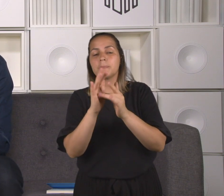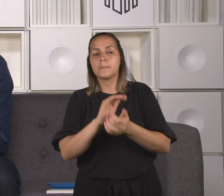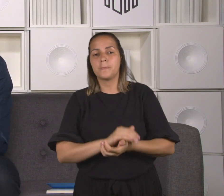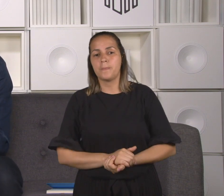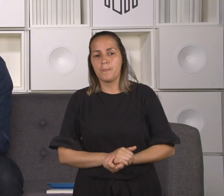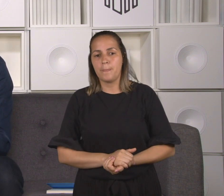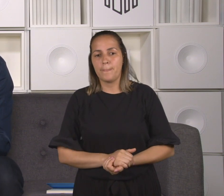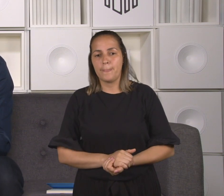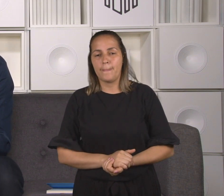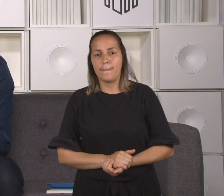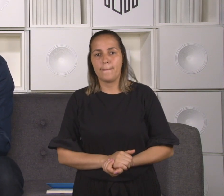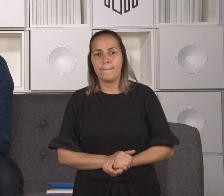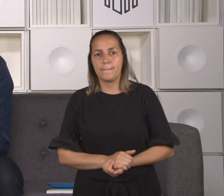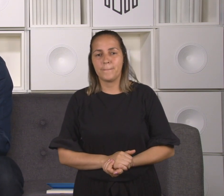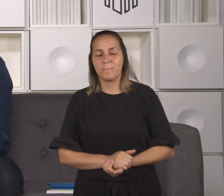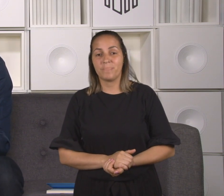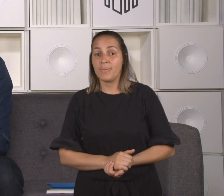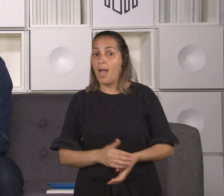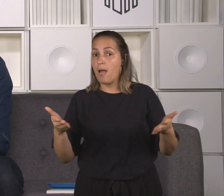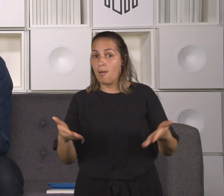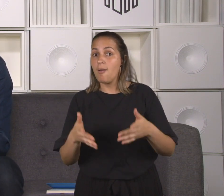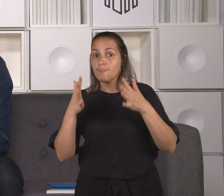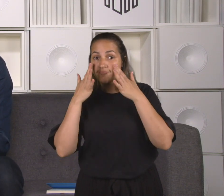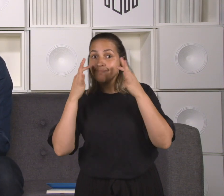Terceira provocação, agora vai doer.